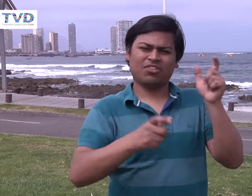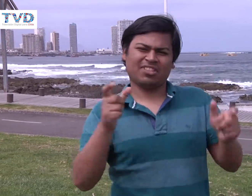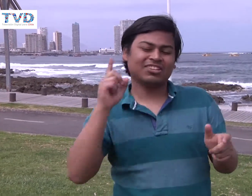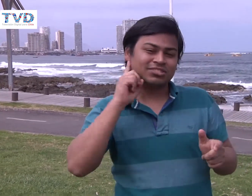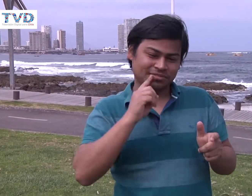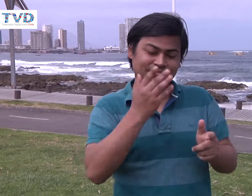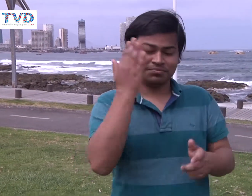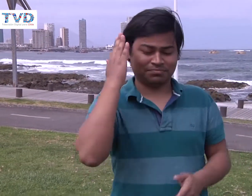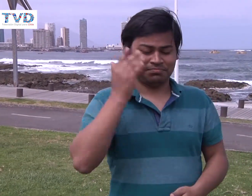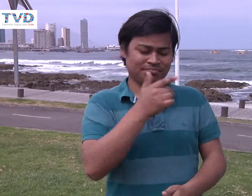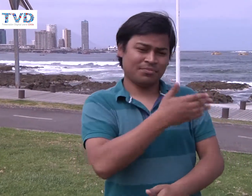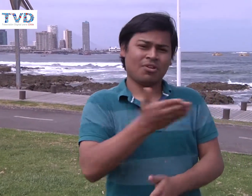Sordas, ¿ya?